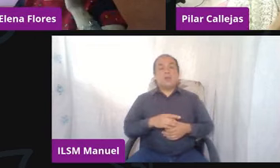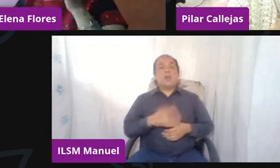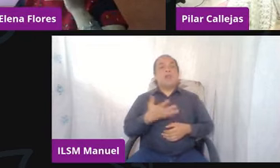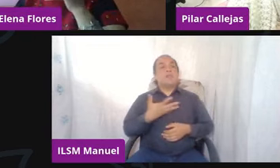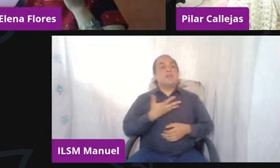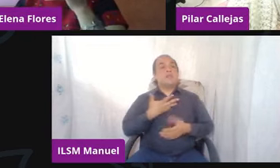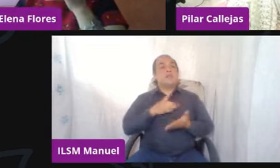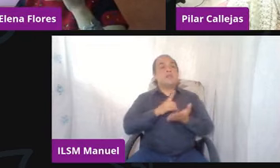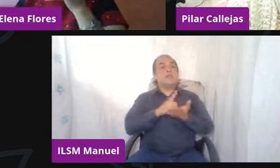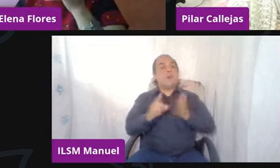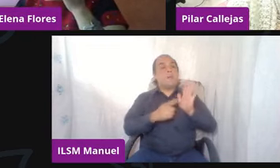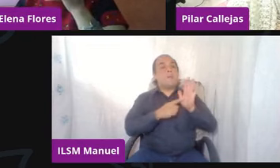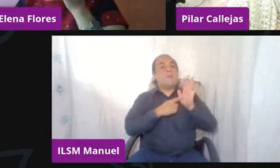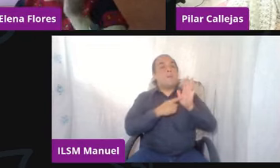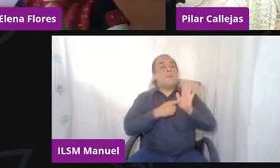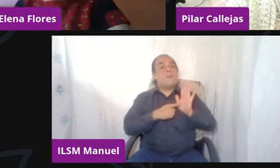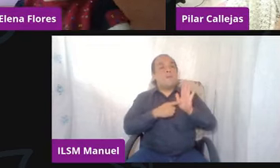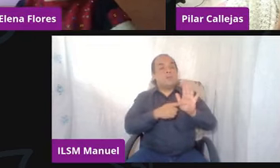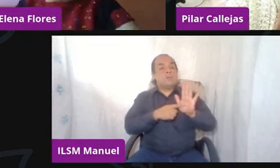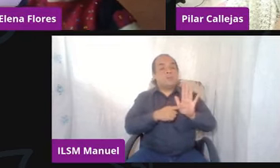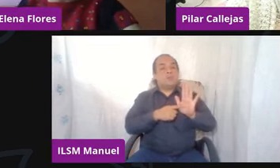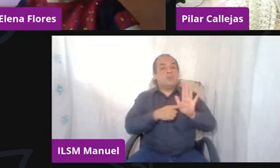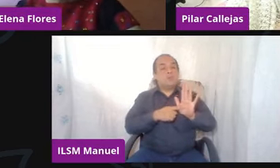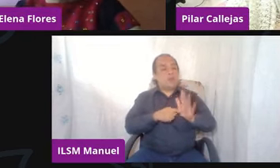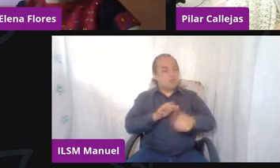humano ajá